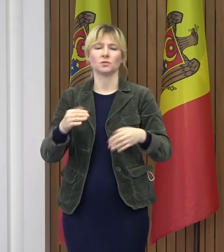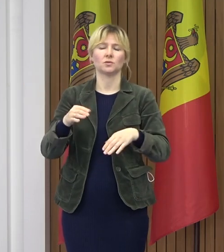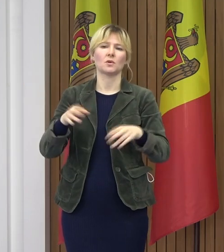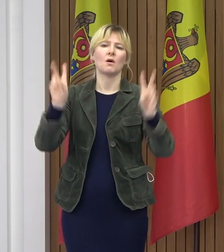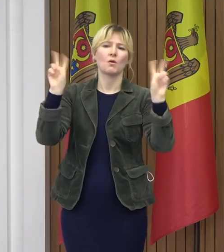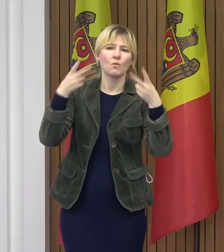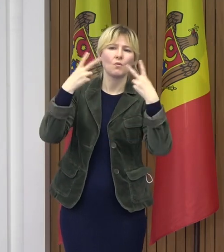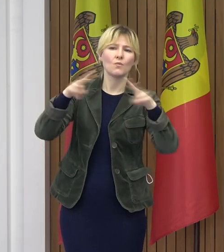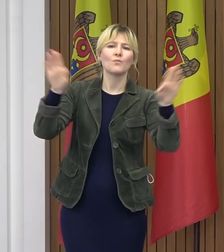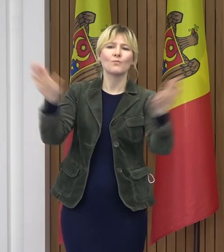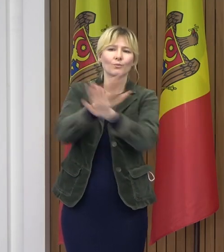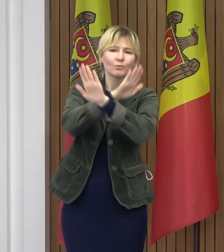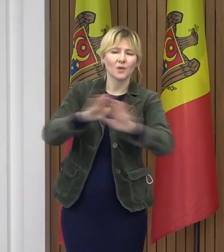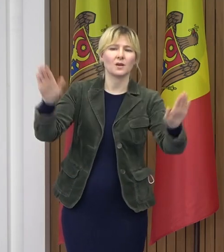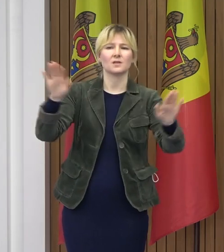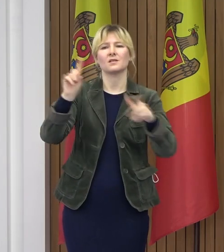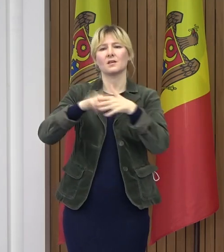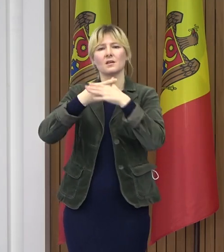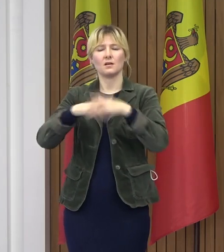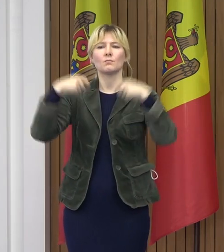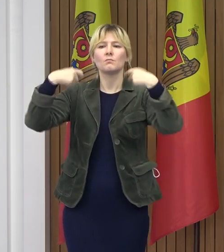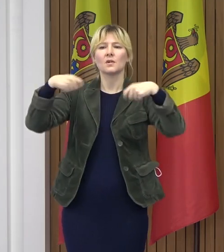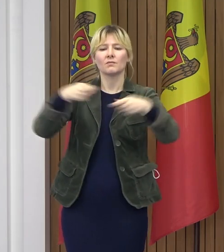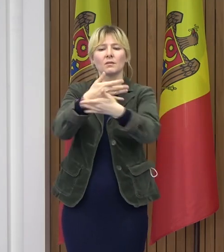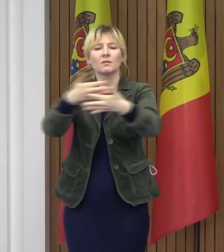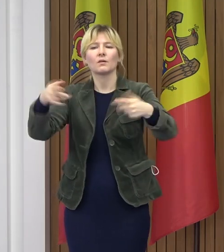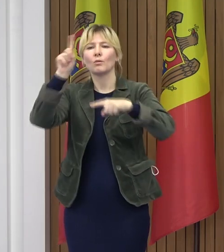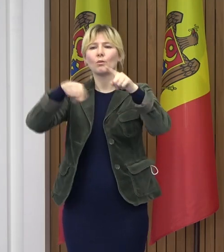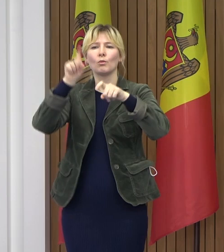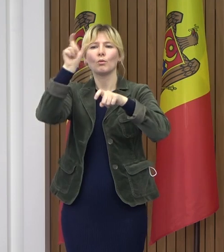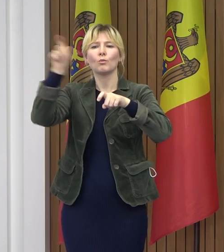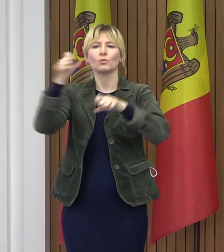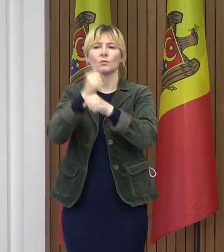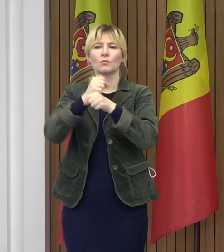târgurilor agricole specializate, precum și a evenimentelor comerciale.